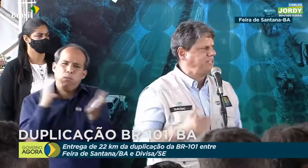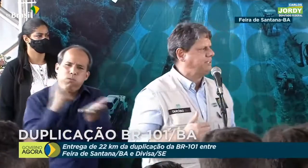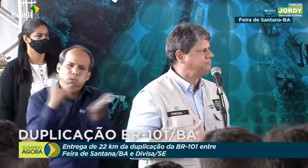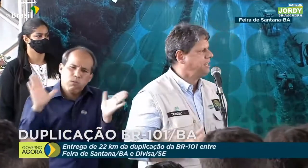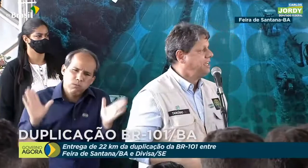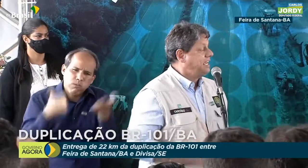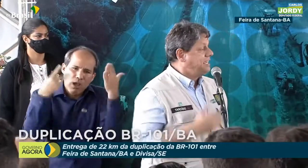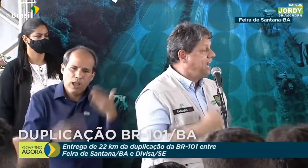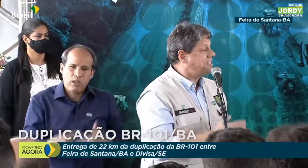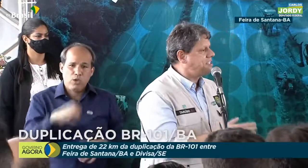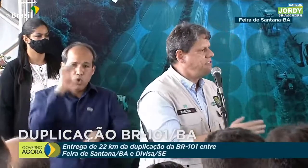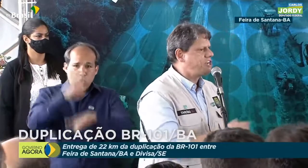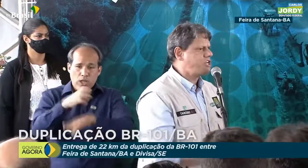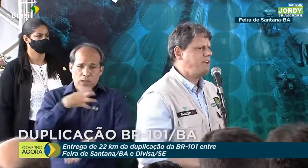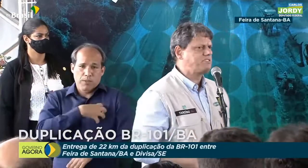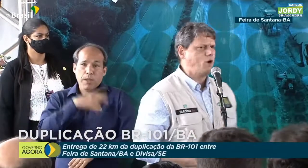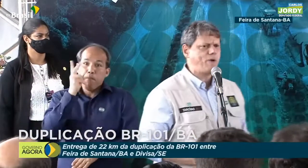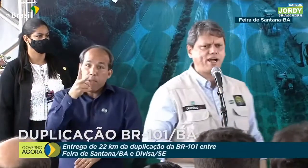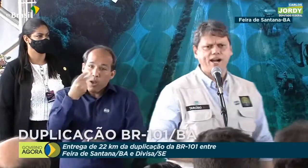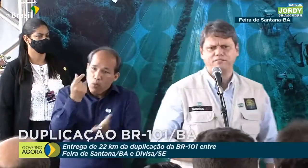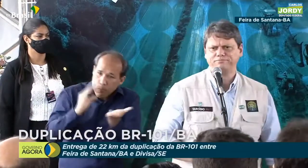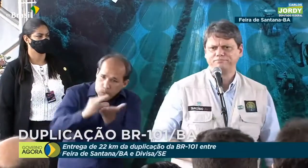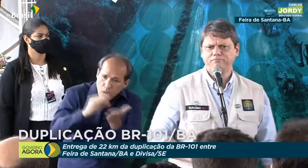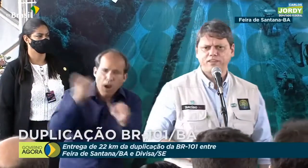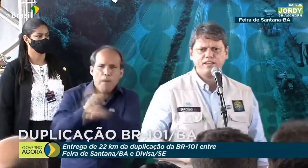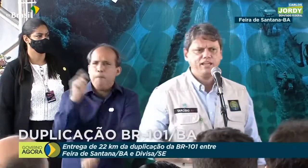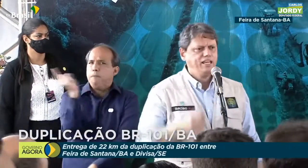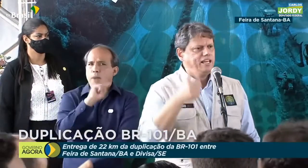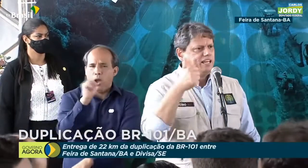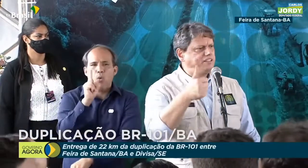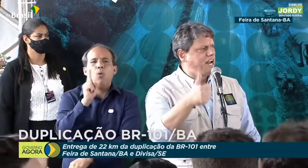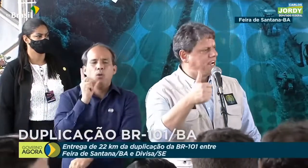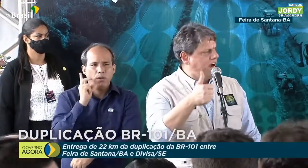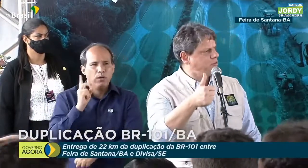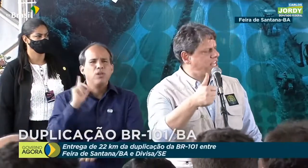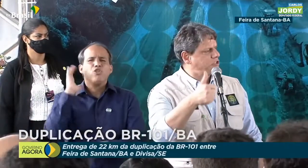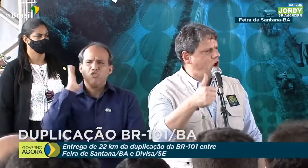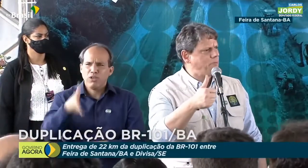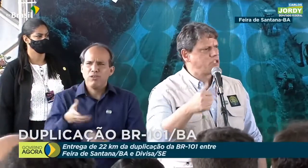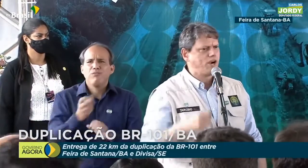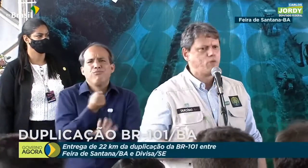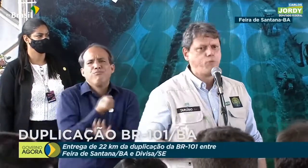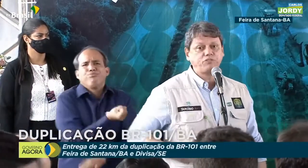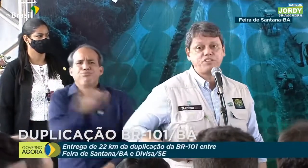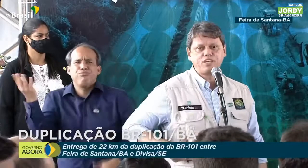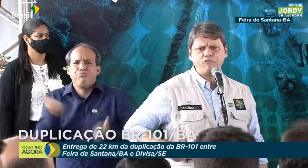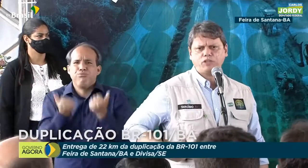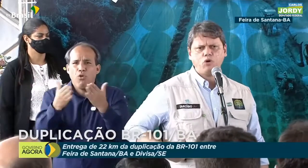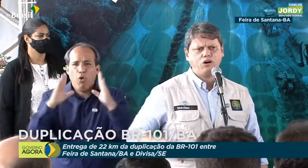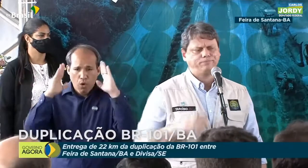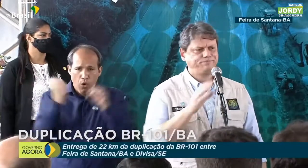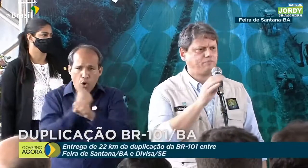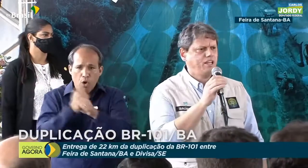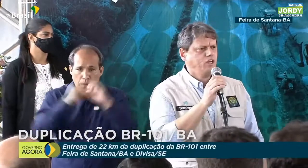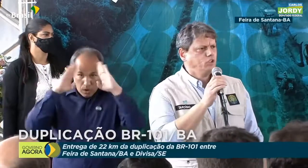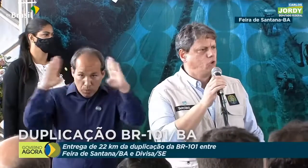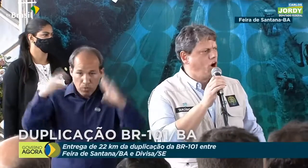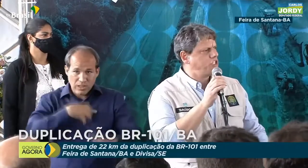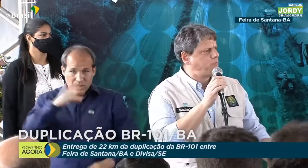Estado da Bahia. E esses investimentos não pararam. entregamos as obras do aeroporto de Salvador,